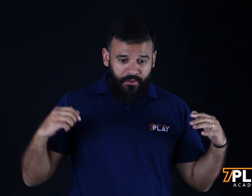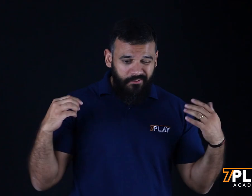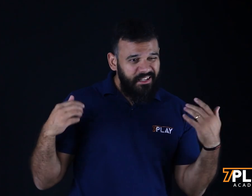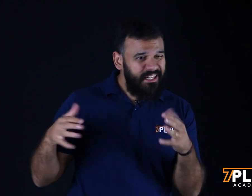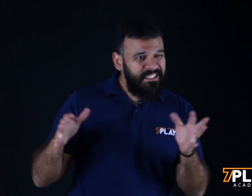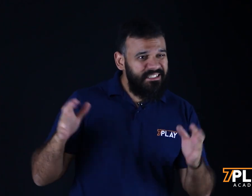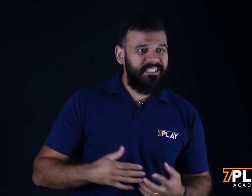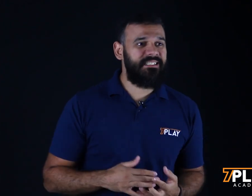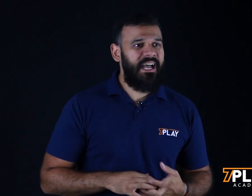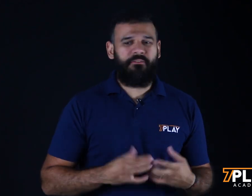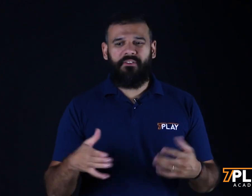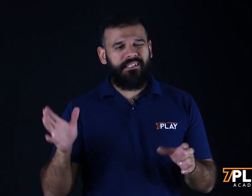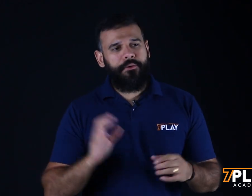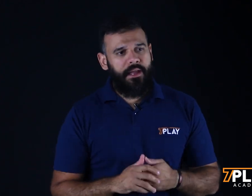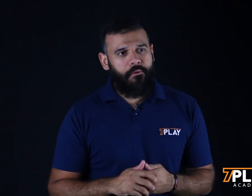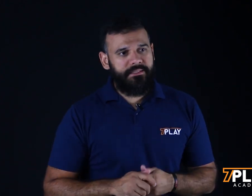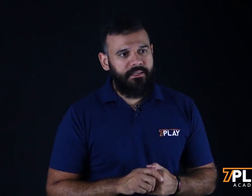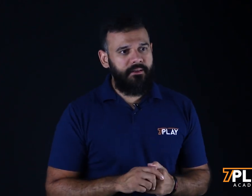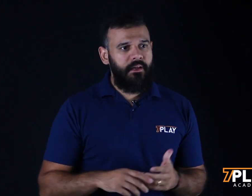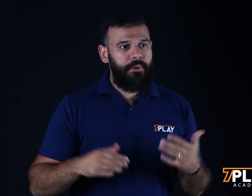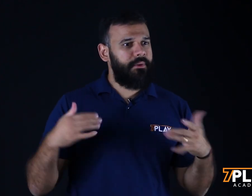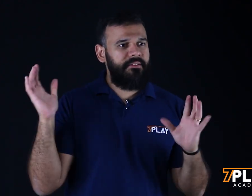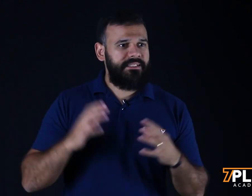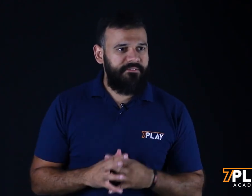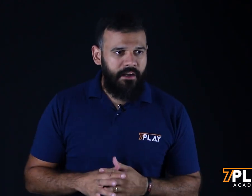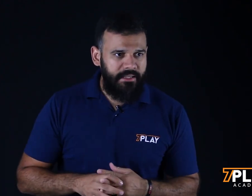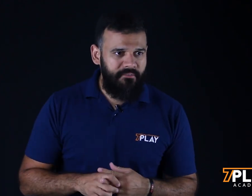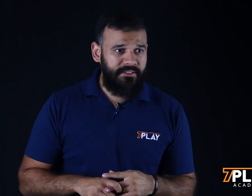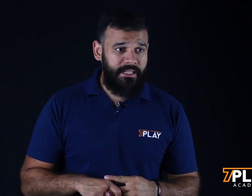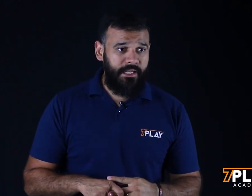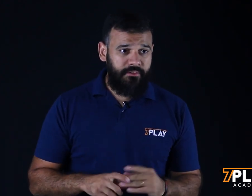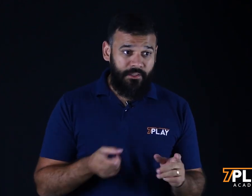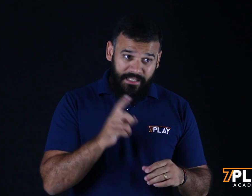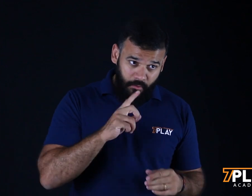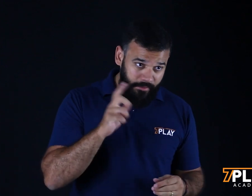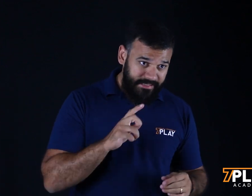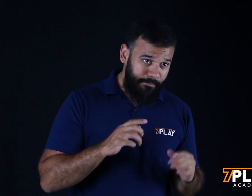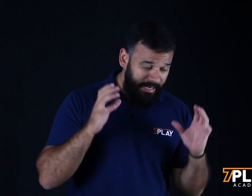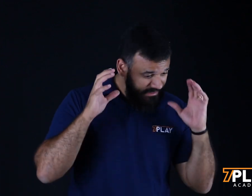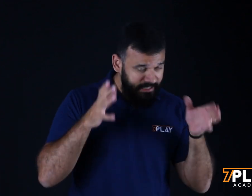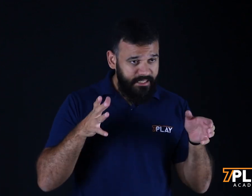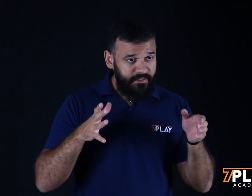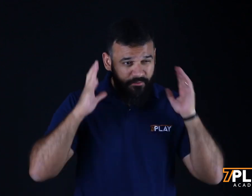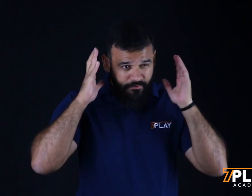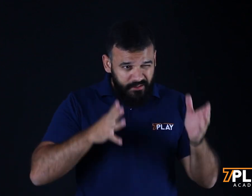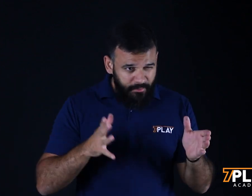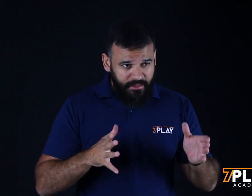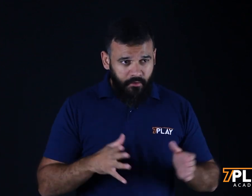não negligencia de, ah, vou fazer qualquer coisa aqui para poder ver se vai rodar e ver se vai dar resultado. Não. Essa parte de criativo é fundamental